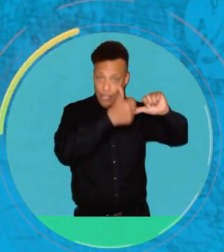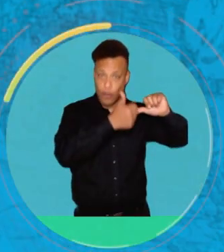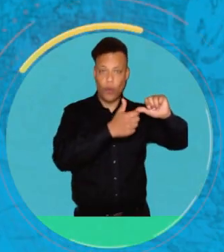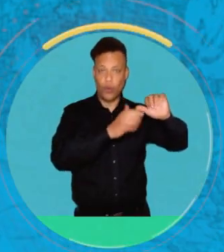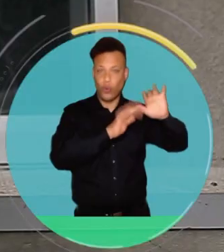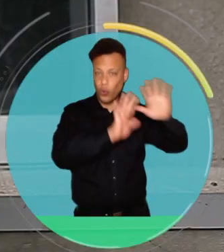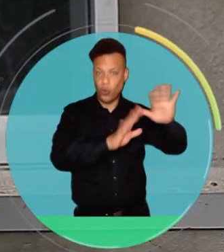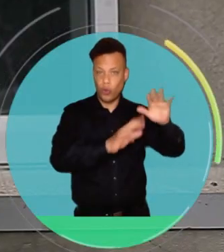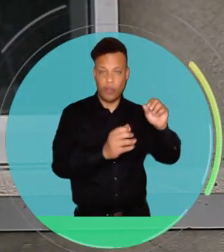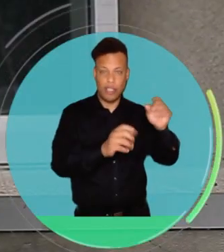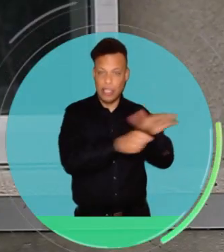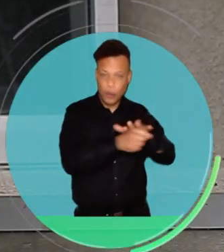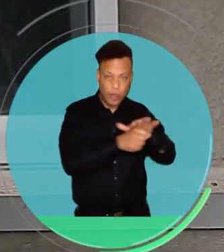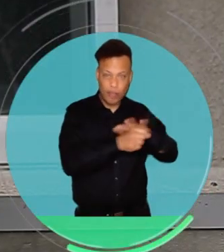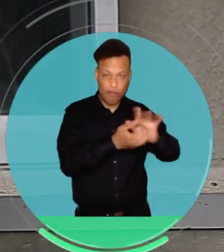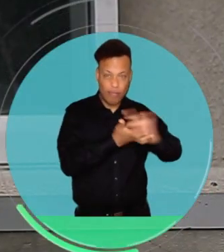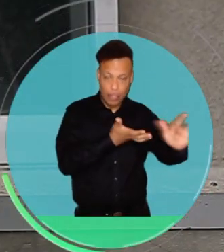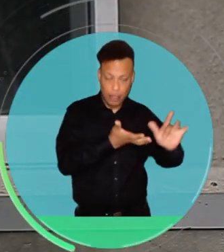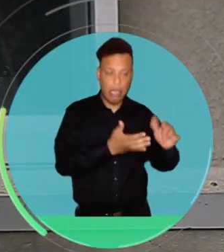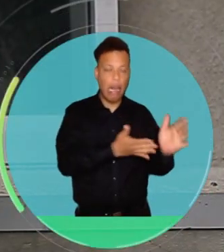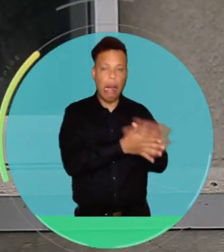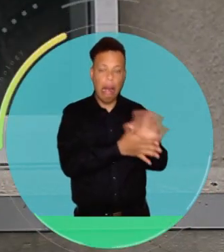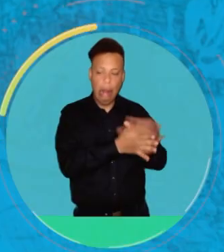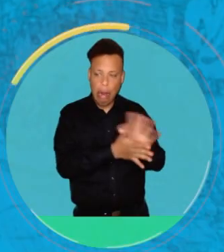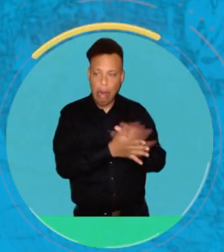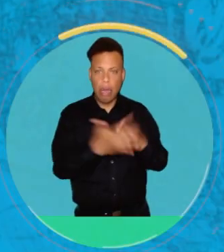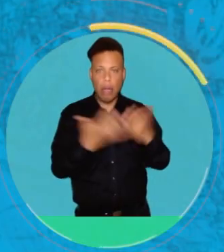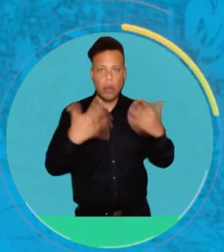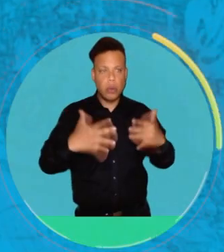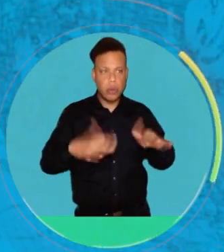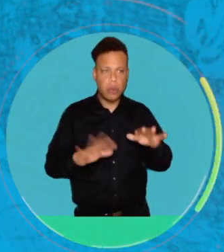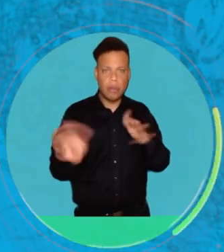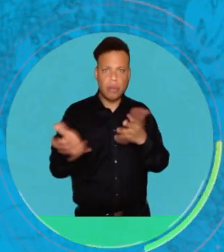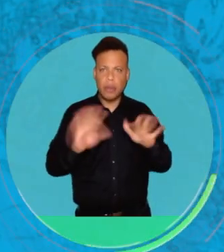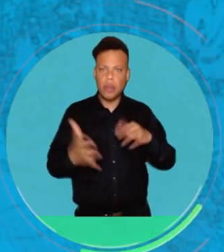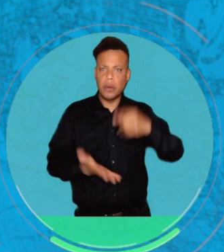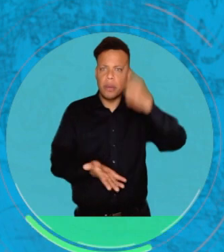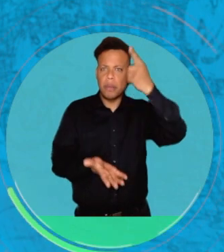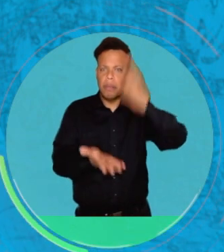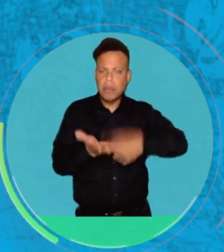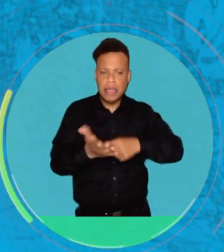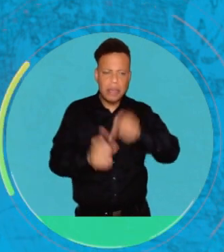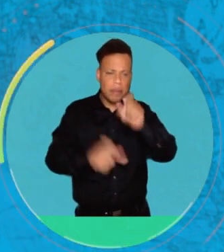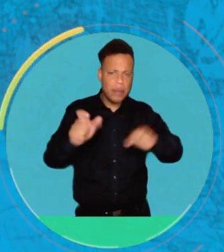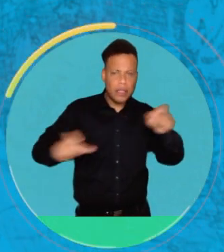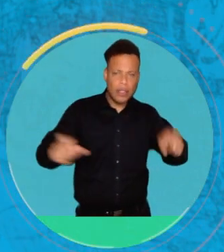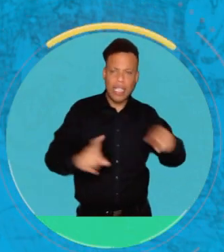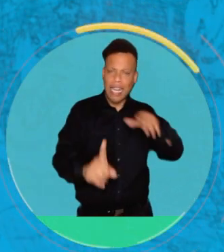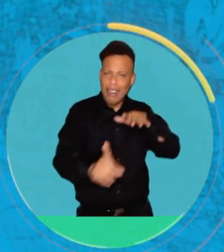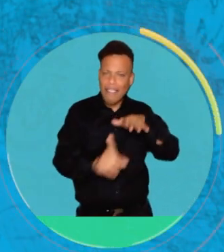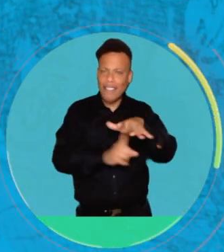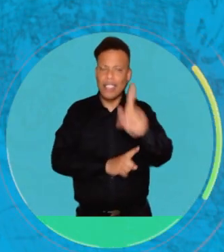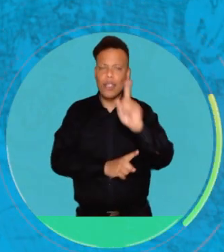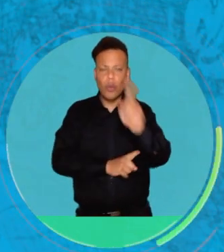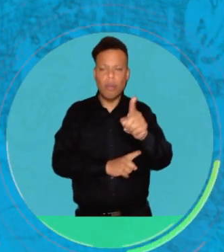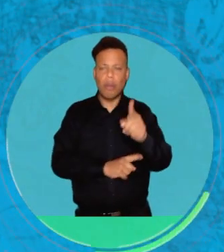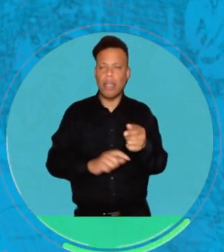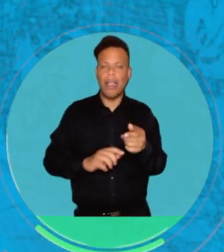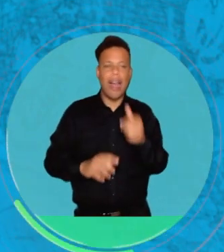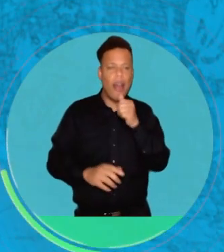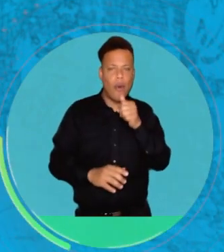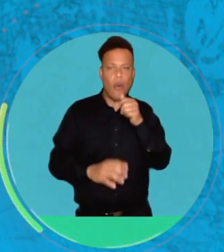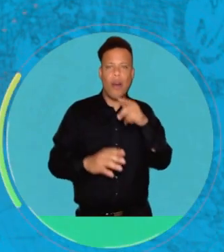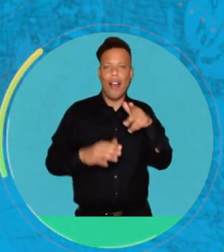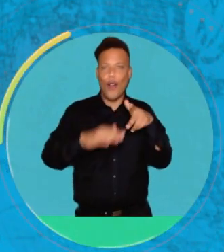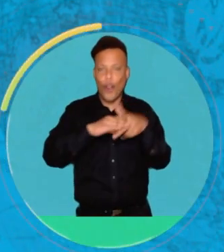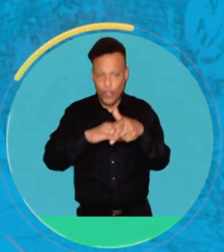en lo que va del presente año se han afectado más de 2.000 hectáreas de bosques y más de 1.000 personas se han visto afectadas por recortes de agua,